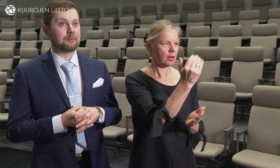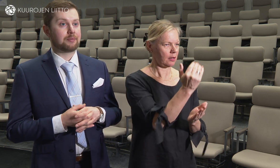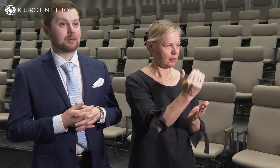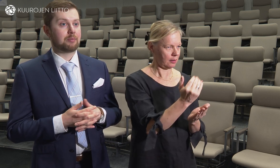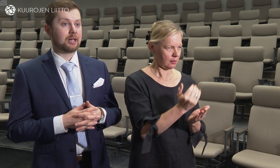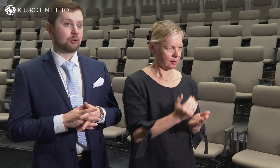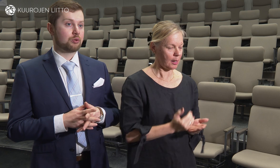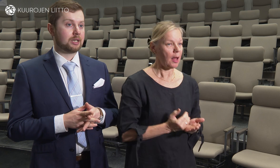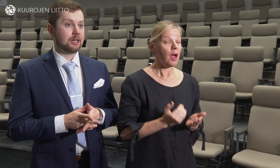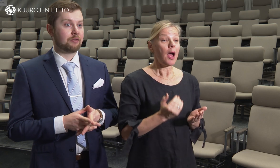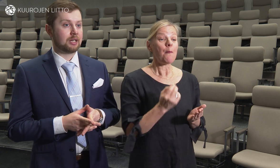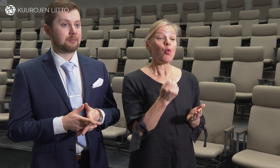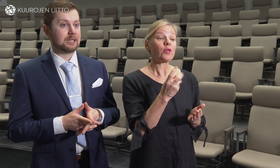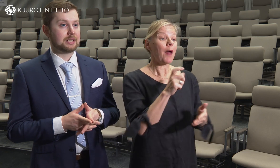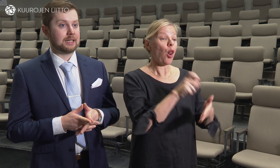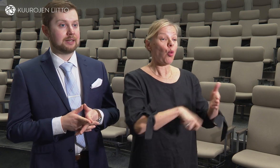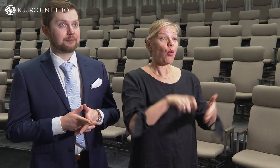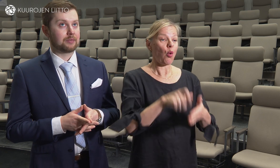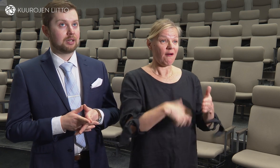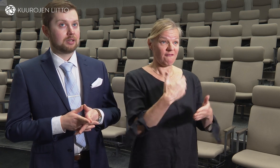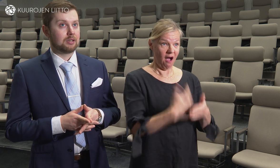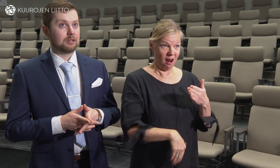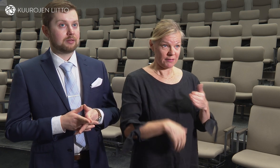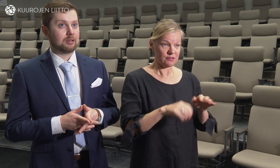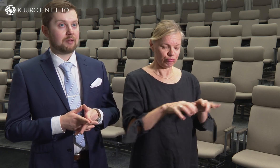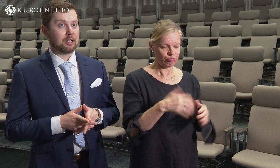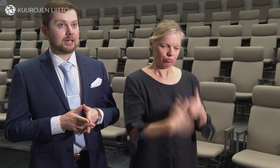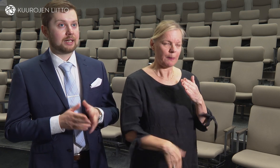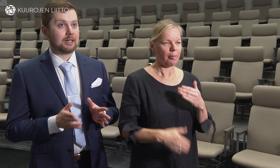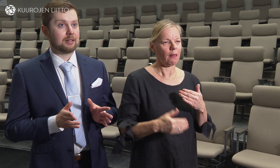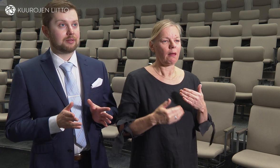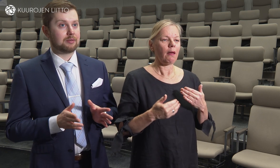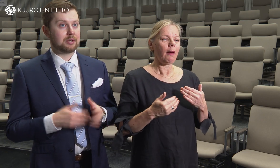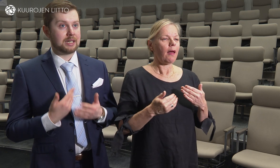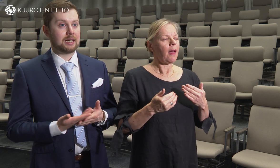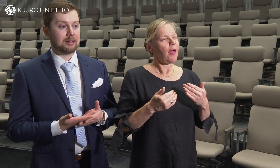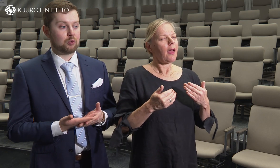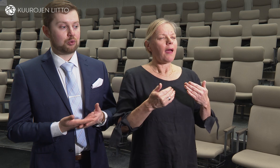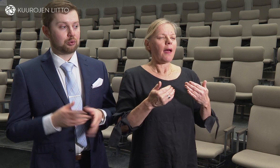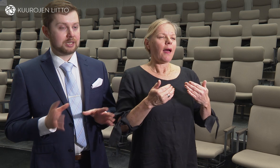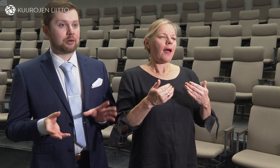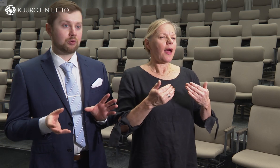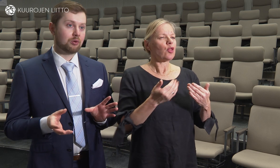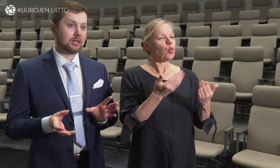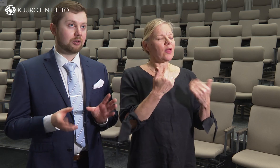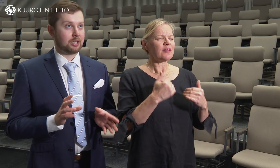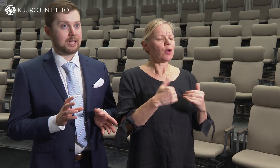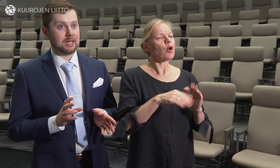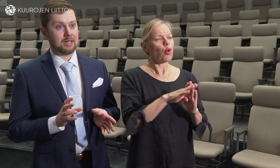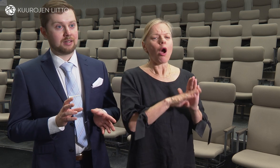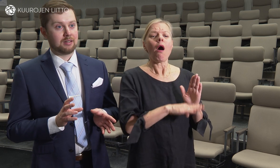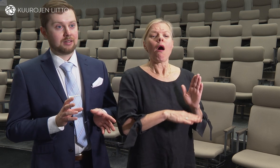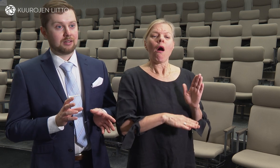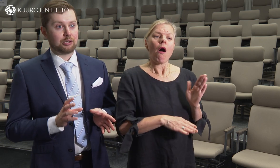kun oli pari lukua tehnyt valmiiksi niin tavallaan ehkä siitä niin kuin tuli se runko että